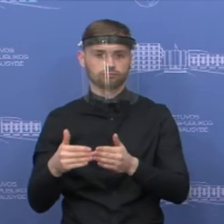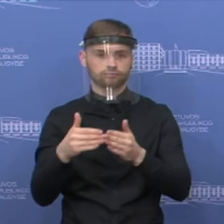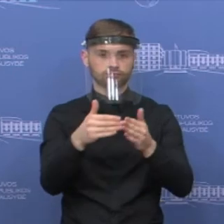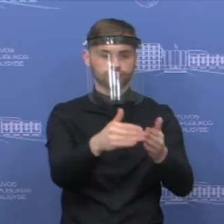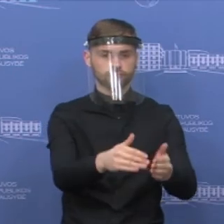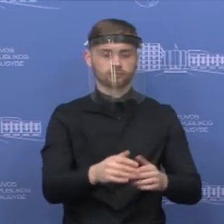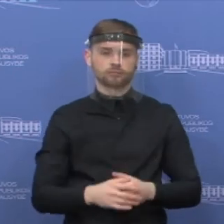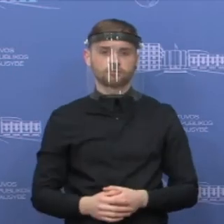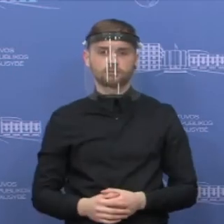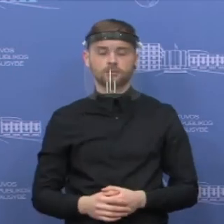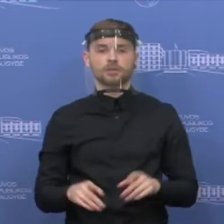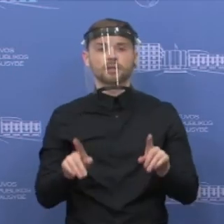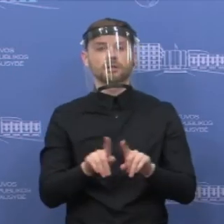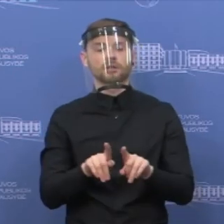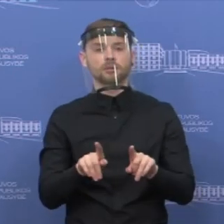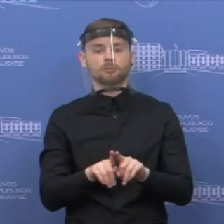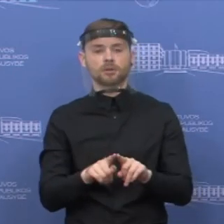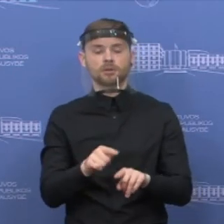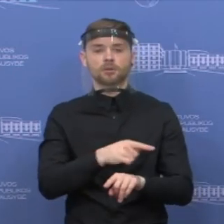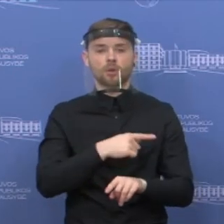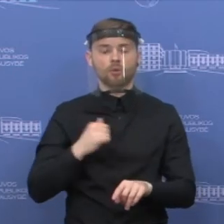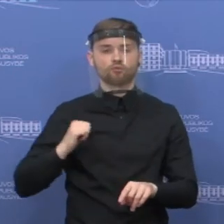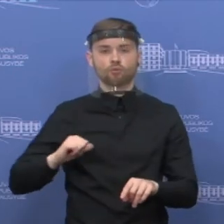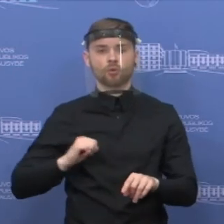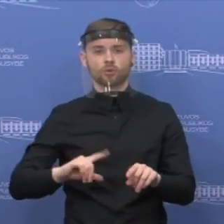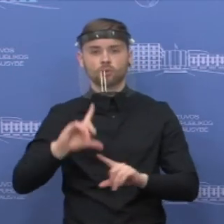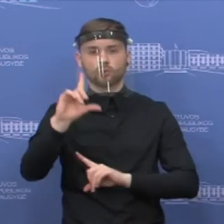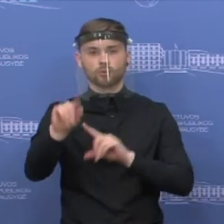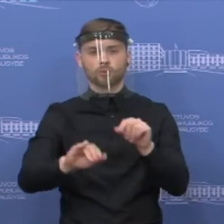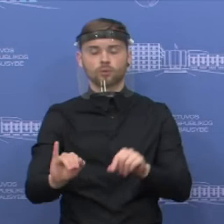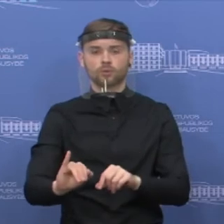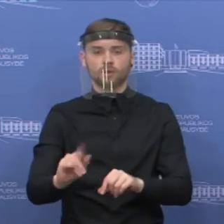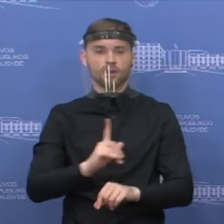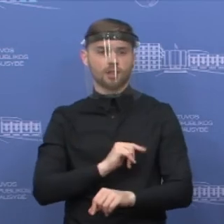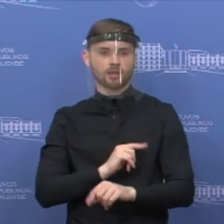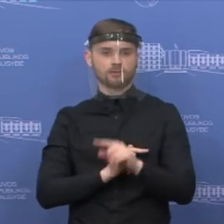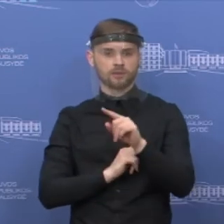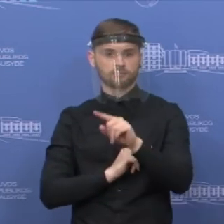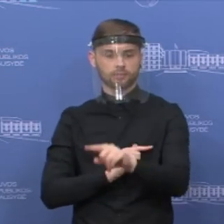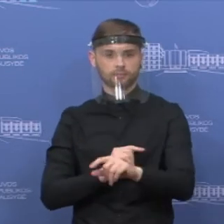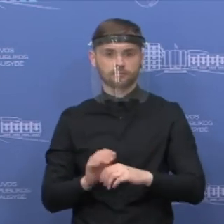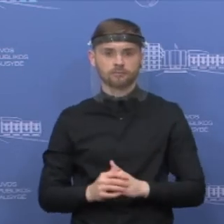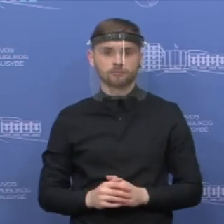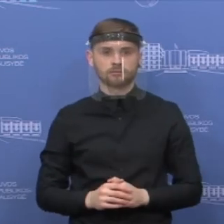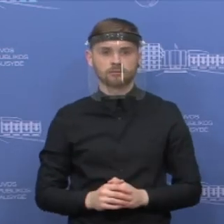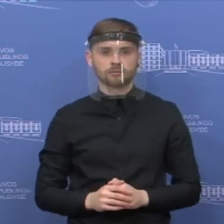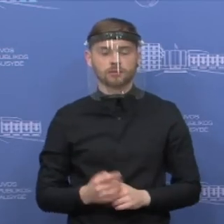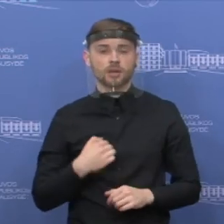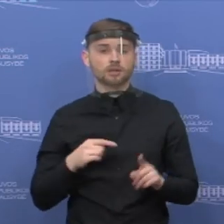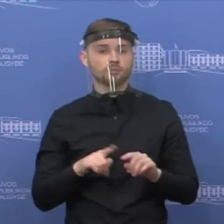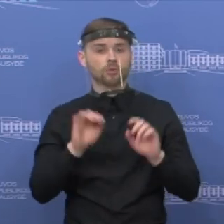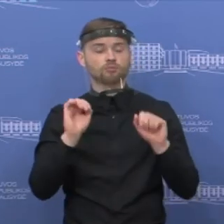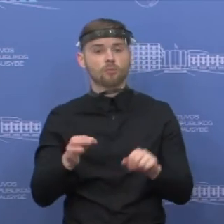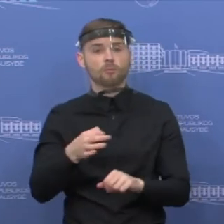pakankamai daug piliečių išvyksta į Lietuvos Respubliką. Aš net galiu